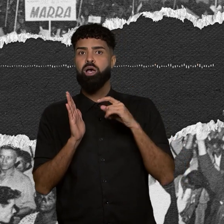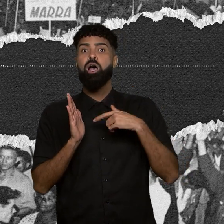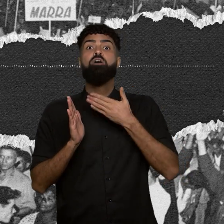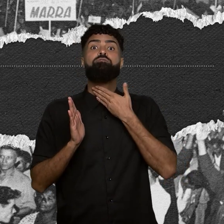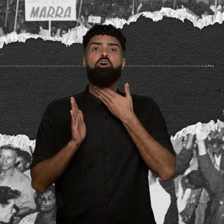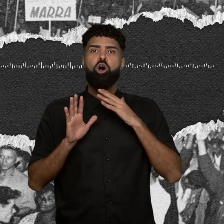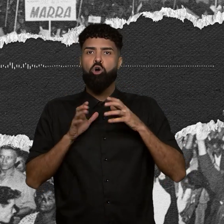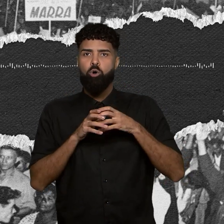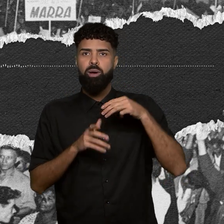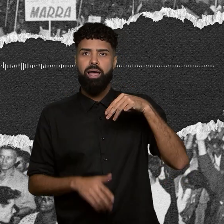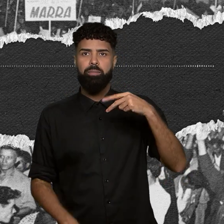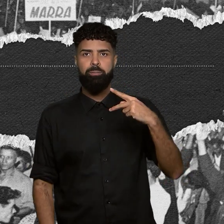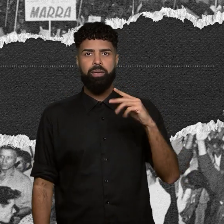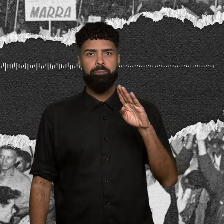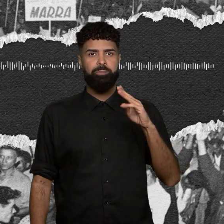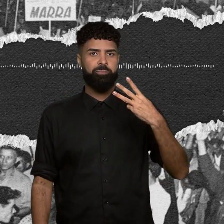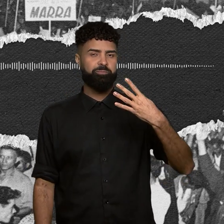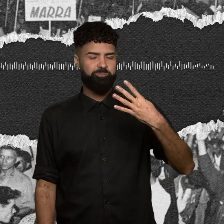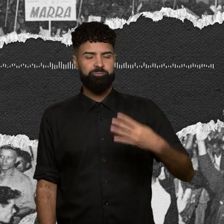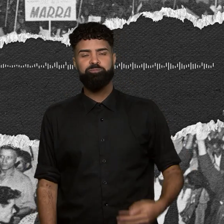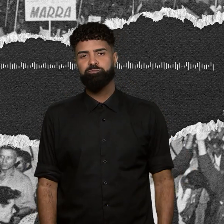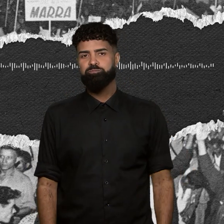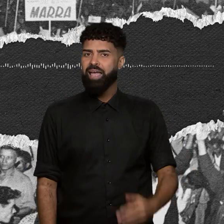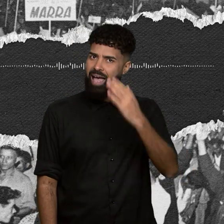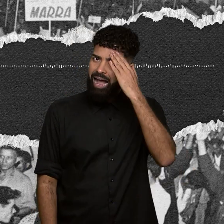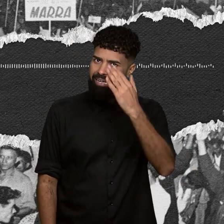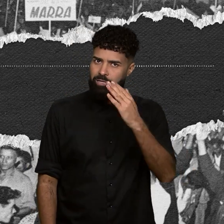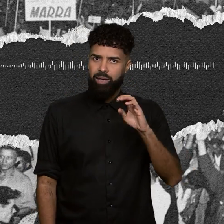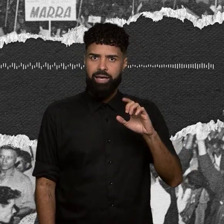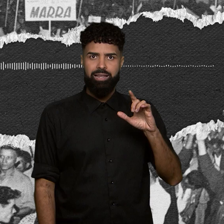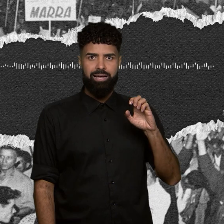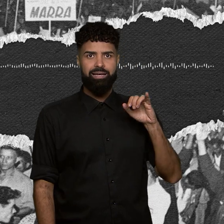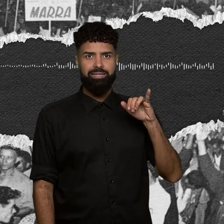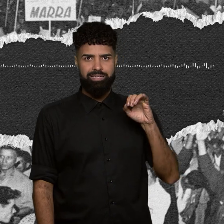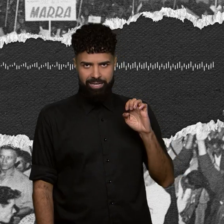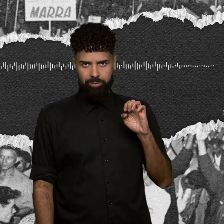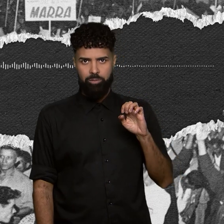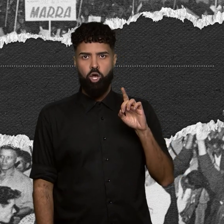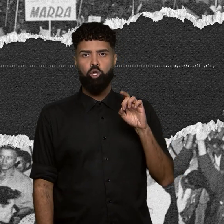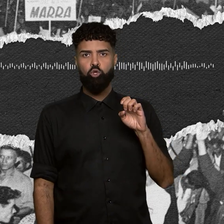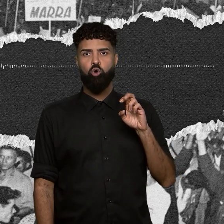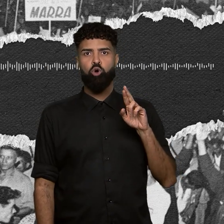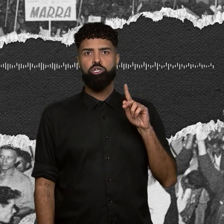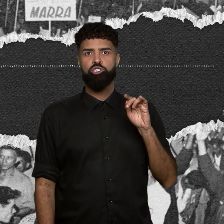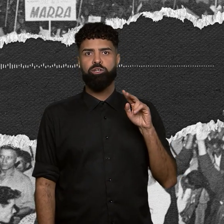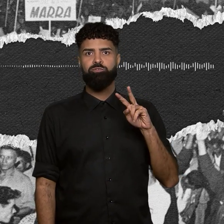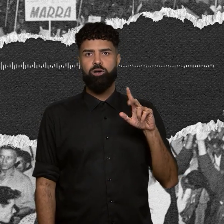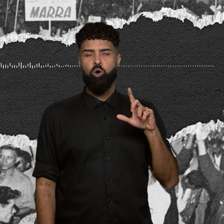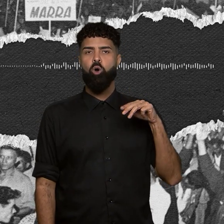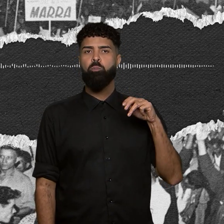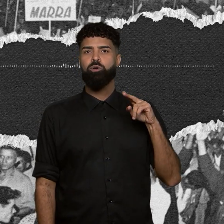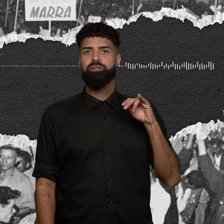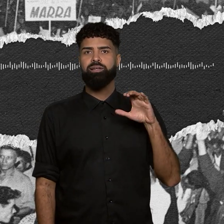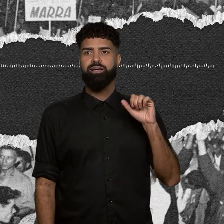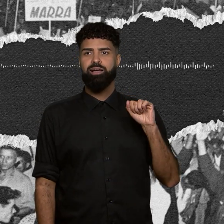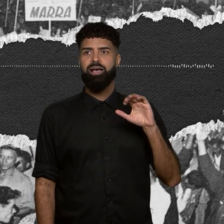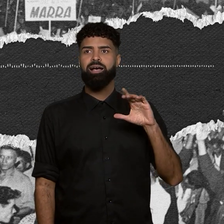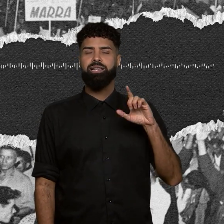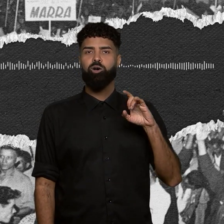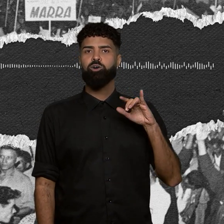grupo MPB4. Agradecemos a Elaine Patrícia Cruz Dorival Vieira Mônica Horta e Cláudia Costa pela ajuda com informações